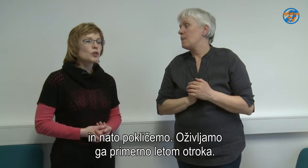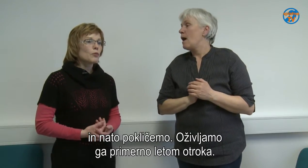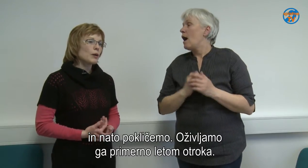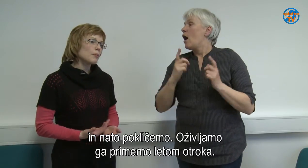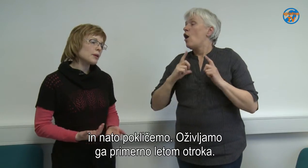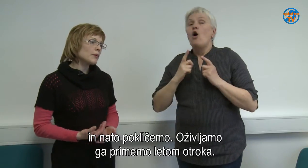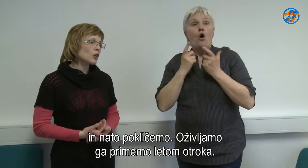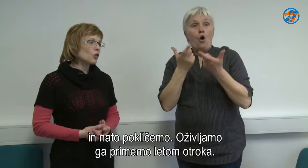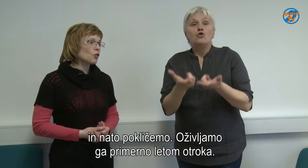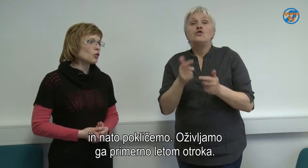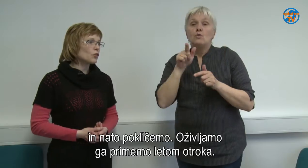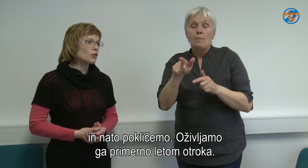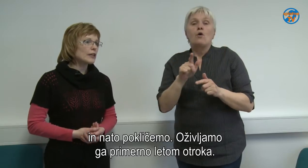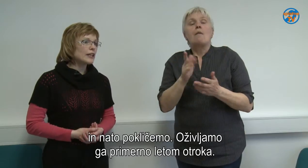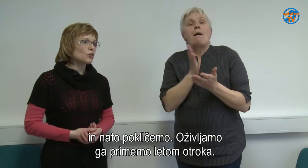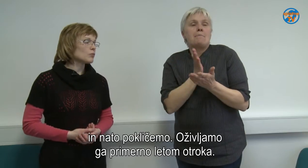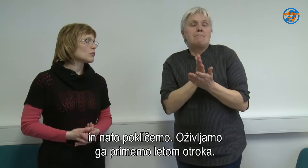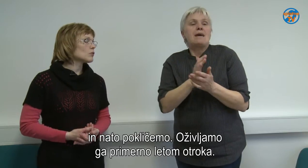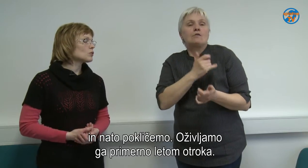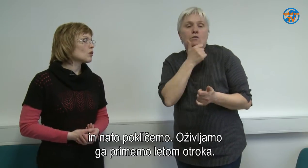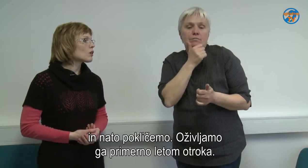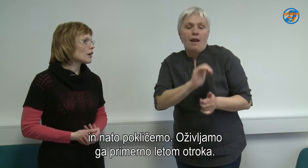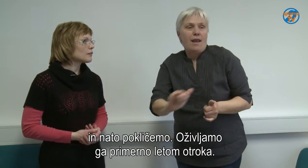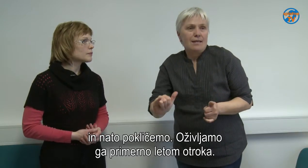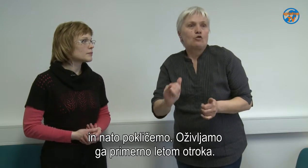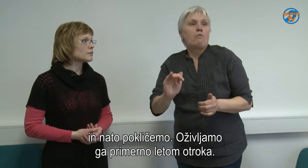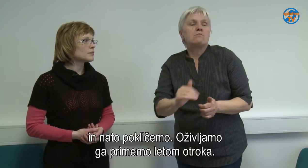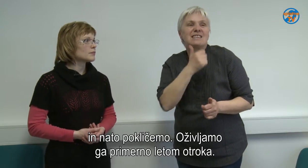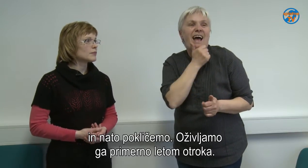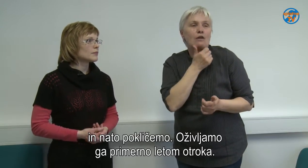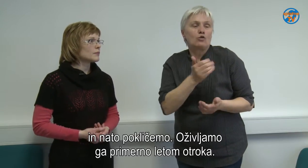Oživljamo ga pa primerno letom otroka.